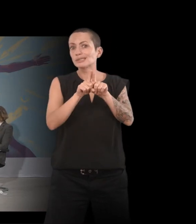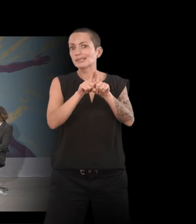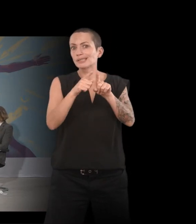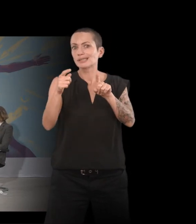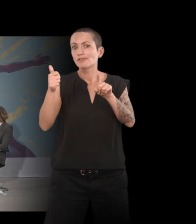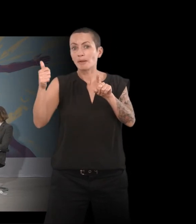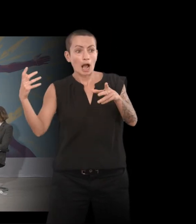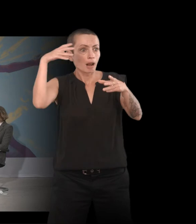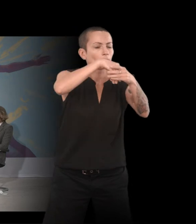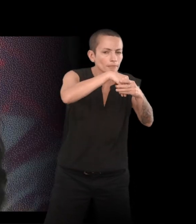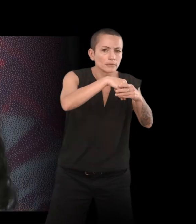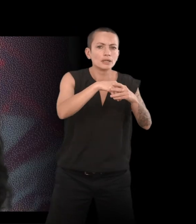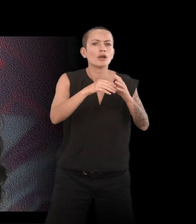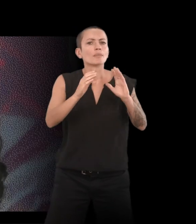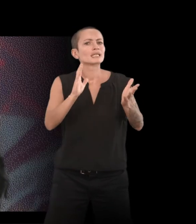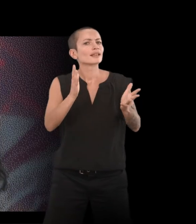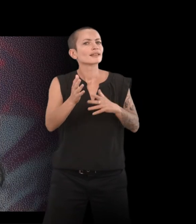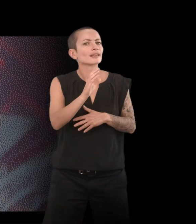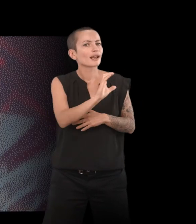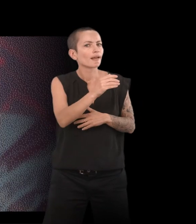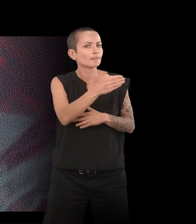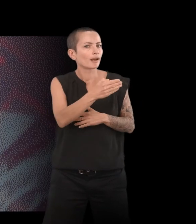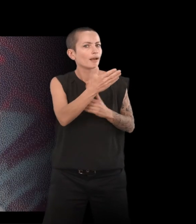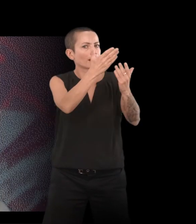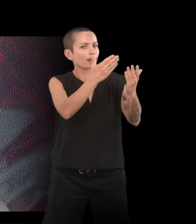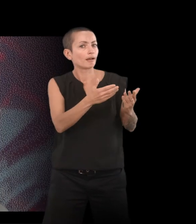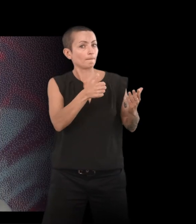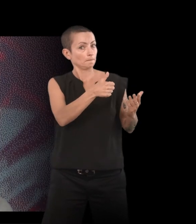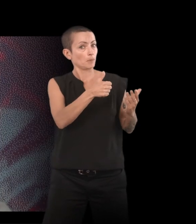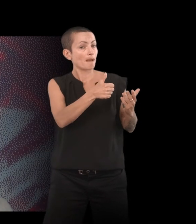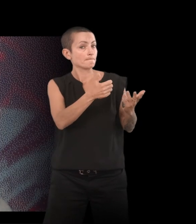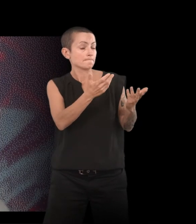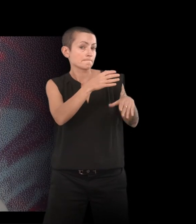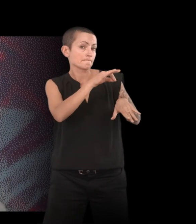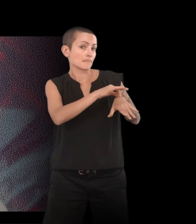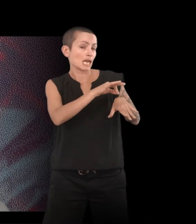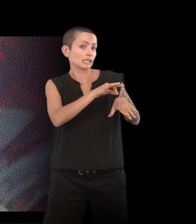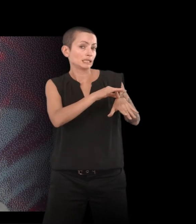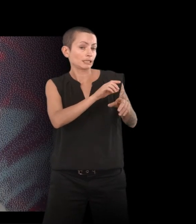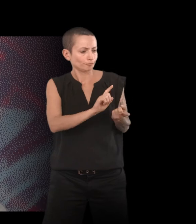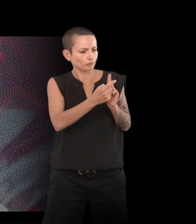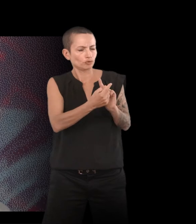vous a projeté. Peut-être, Claire Marin, vous qui avez fait de la maladie, un de vos sujets de recherche,